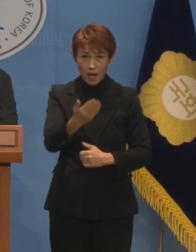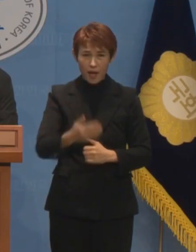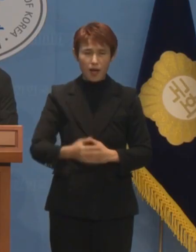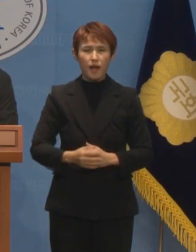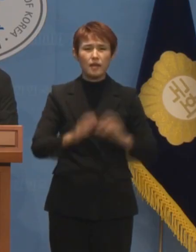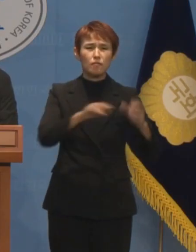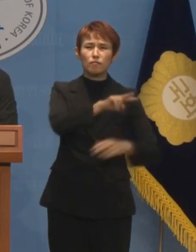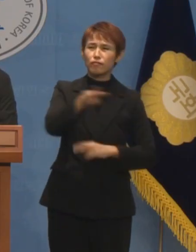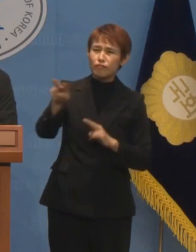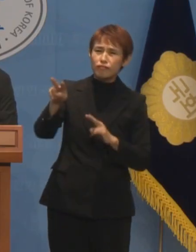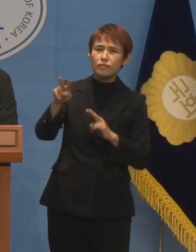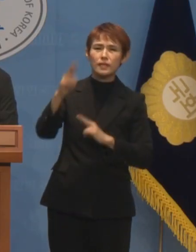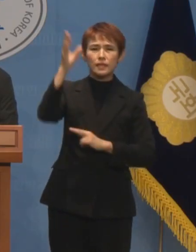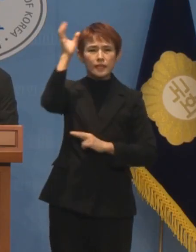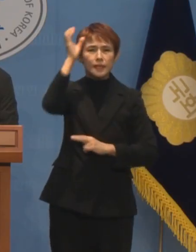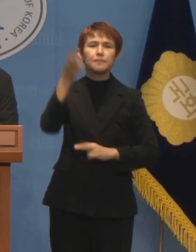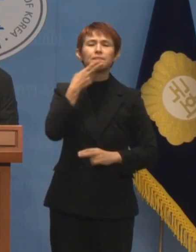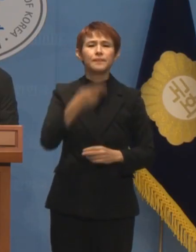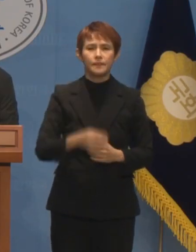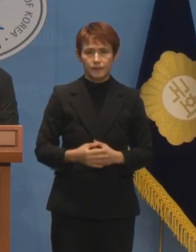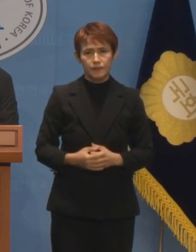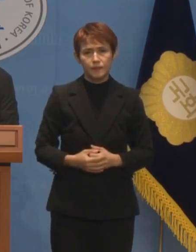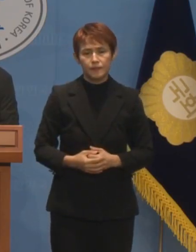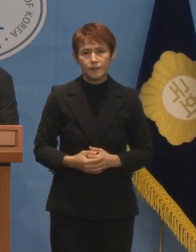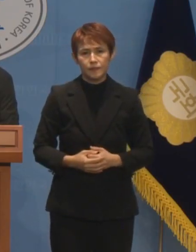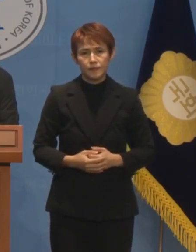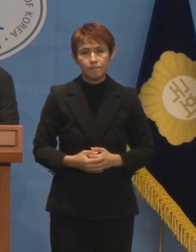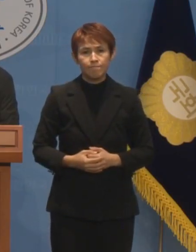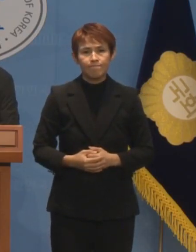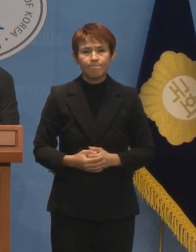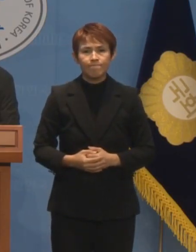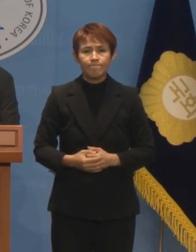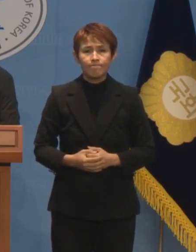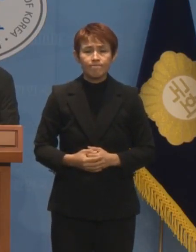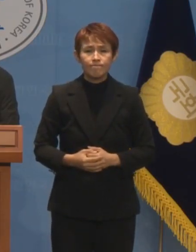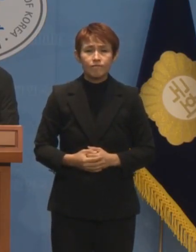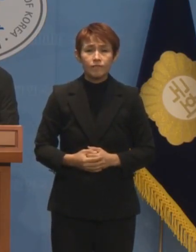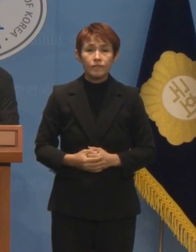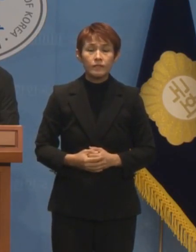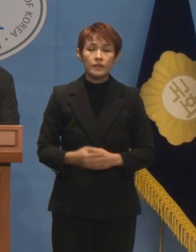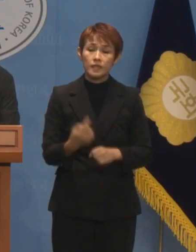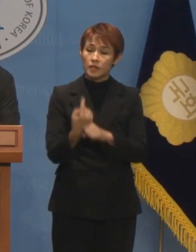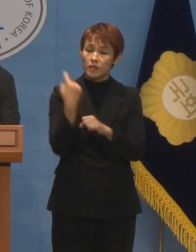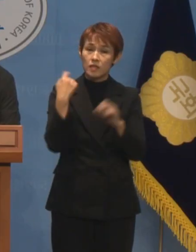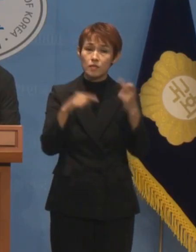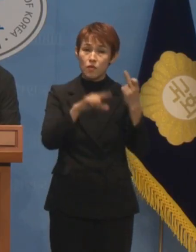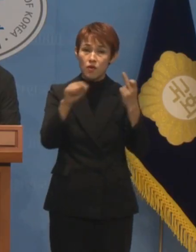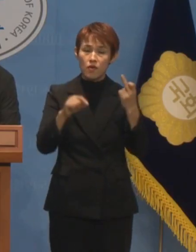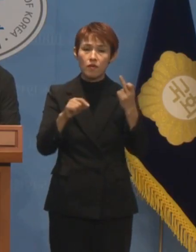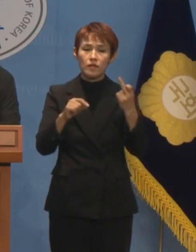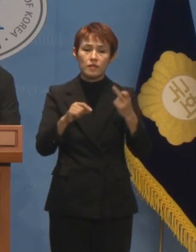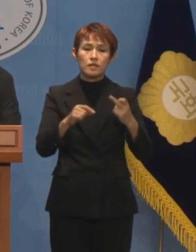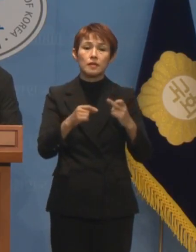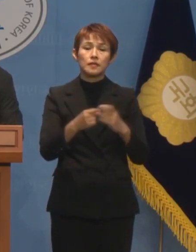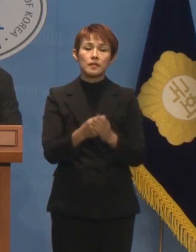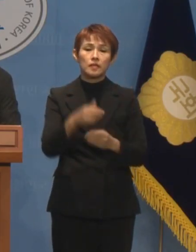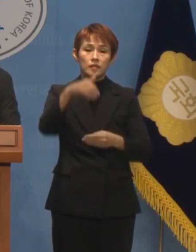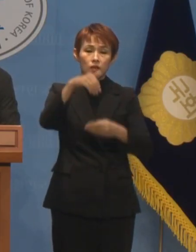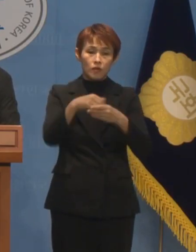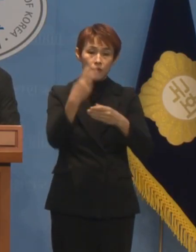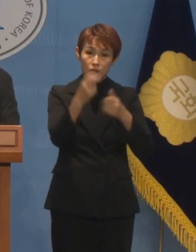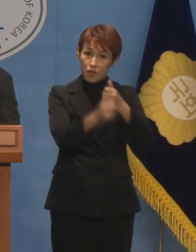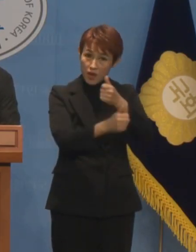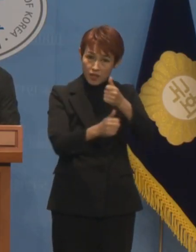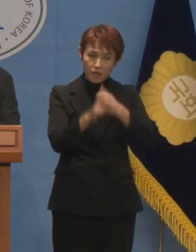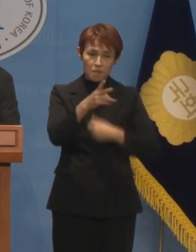국민들은 단 한 명도 없습니다. 지난해 12월 경남 선관위에서 명태균 씨를